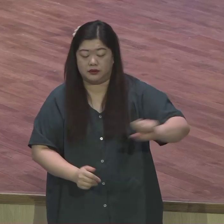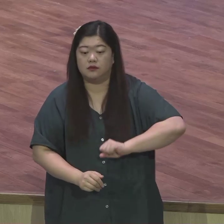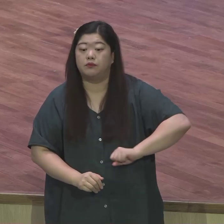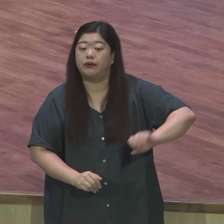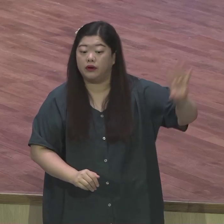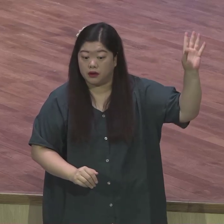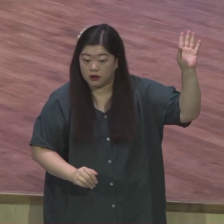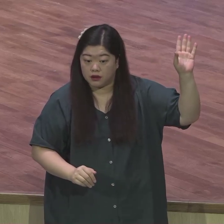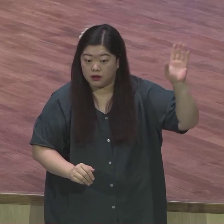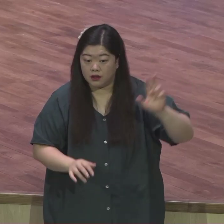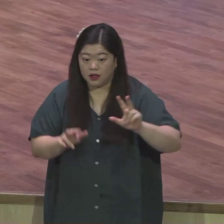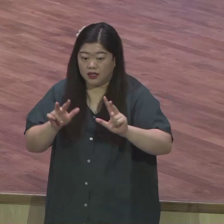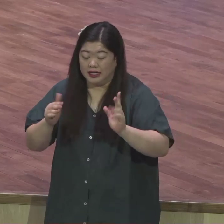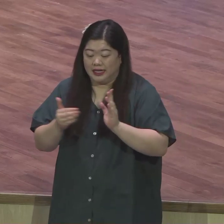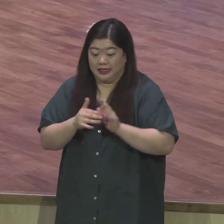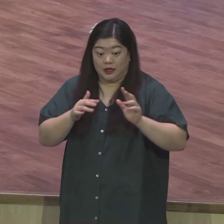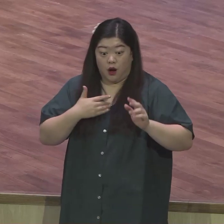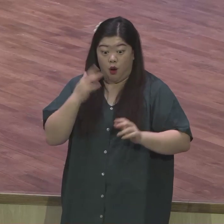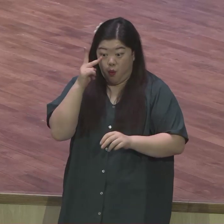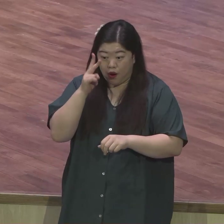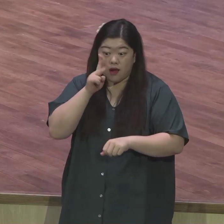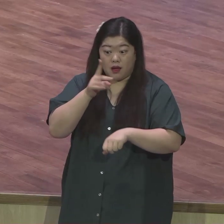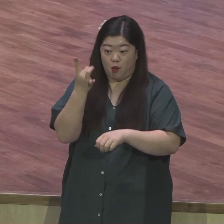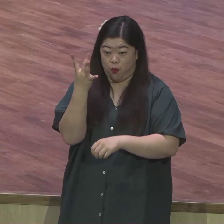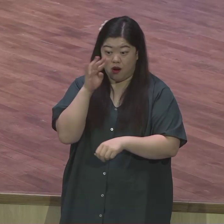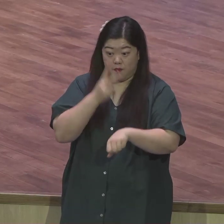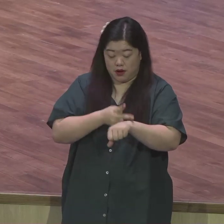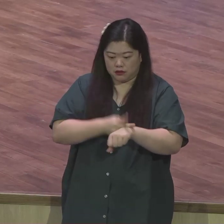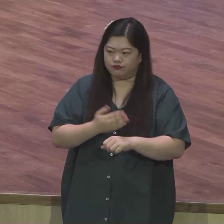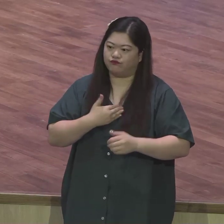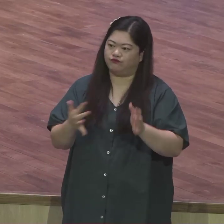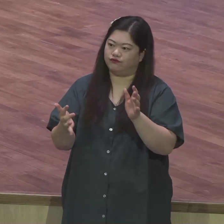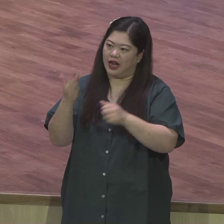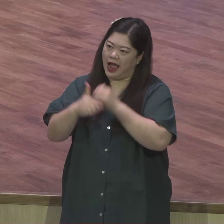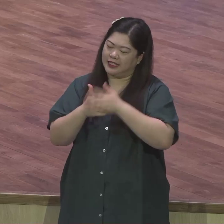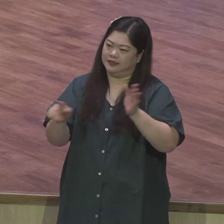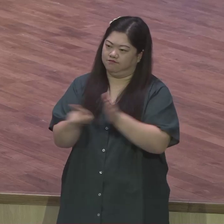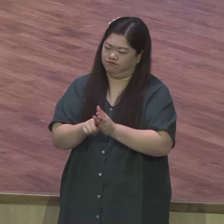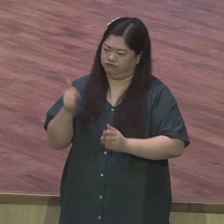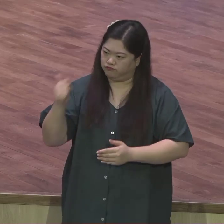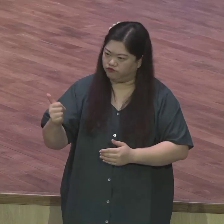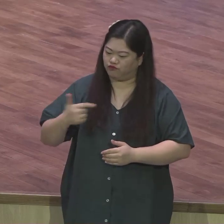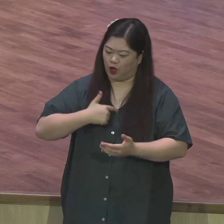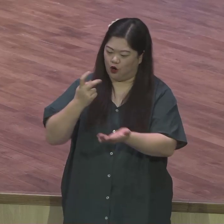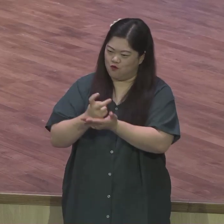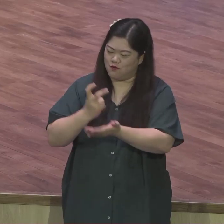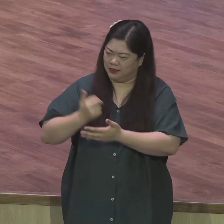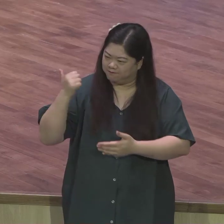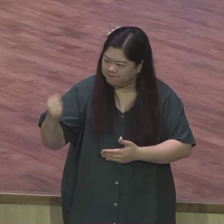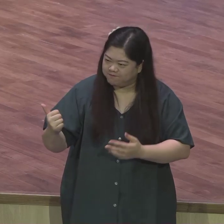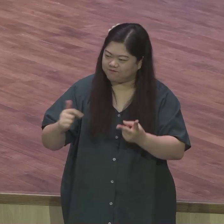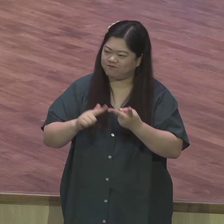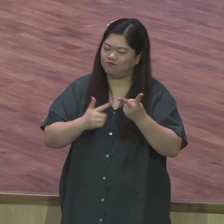하나님을 잘 믿는다고 자부하고 지금도 열심히 율법을 지키고 있고 지금도 열심히 그렇게